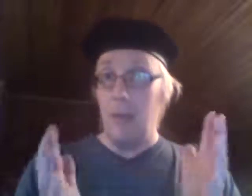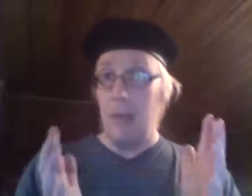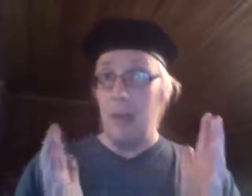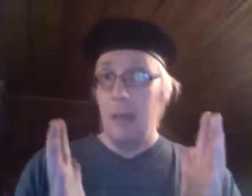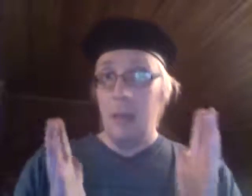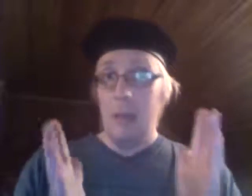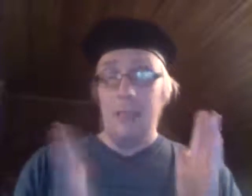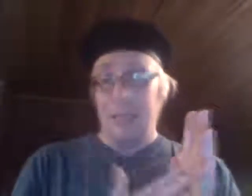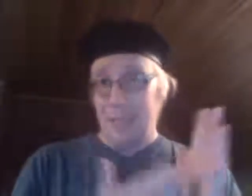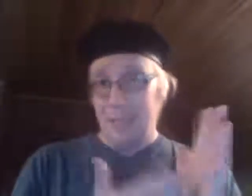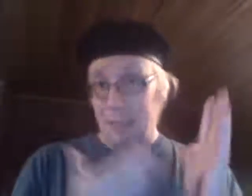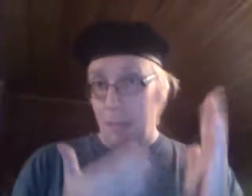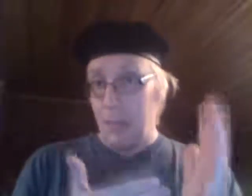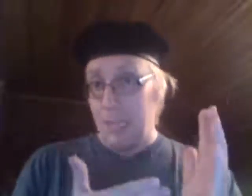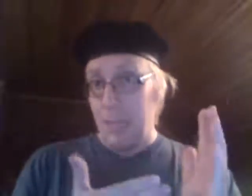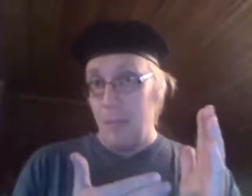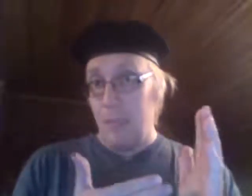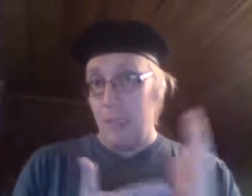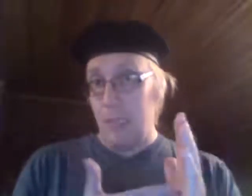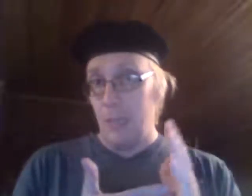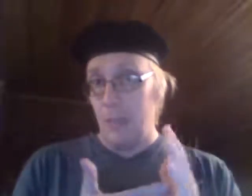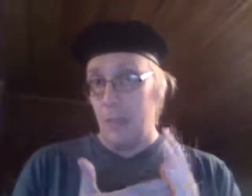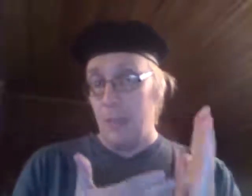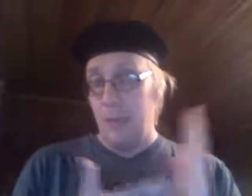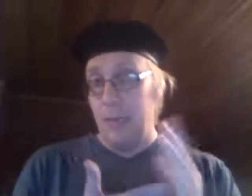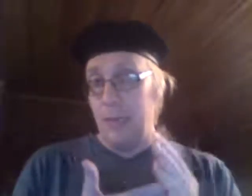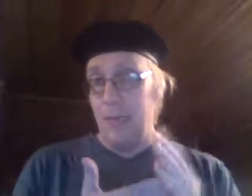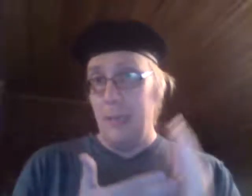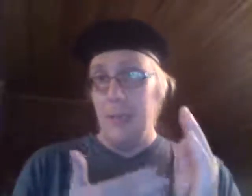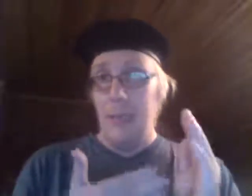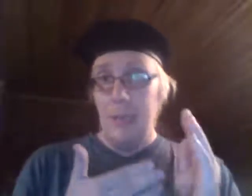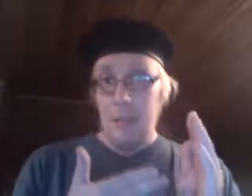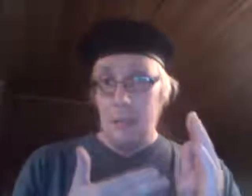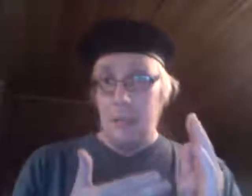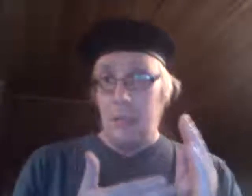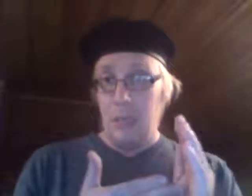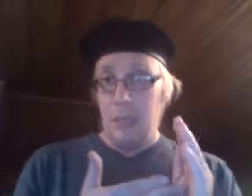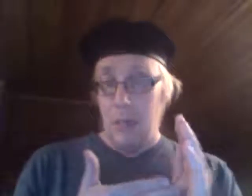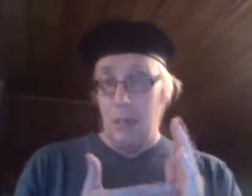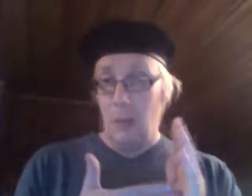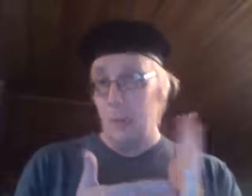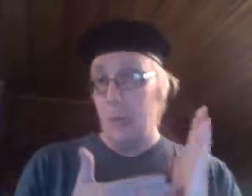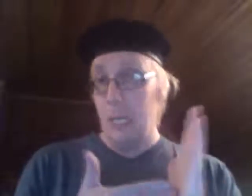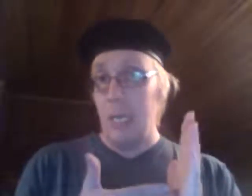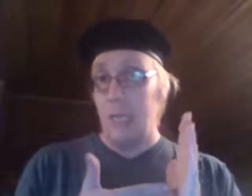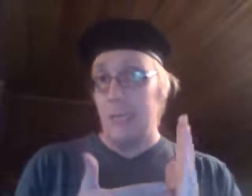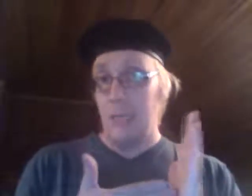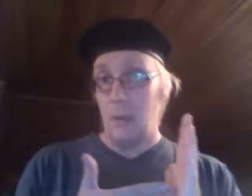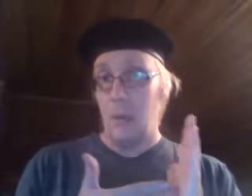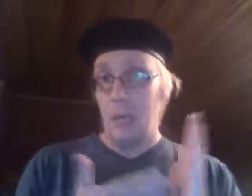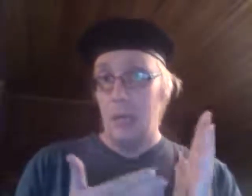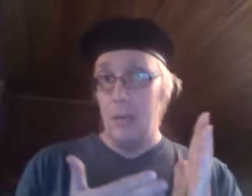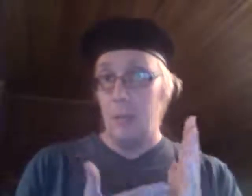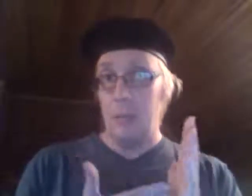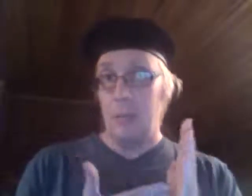varra... Tai ei Ranska, vaan Brasilia myy sitten kehittyville maille, jotka haluaa Kiinalle tätä ruokaa ja niin poispäin.